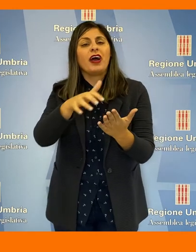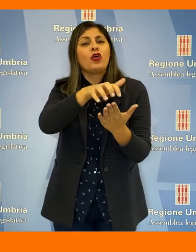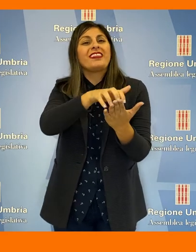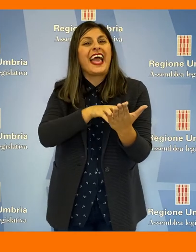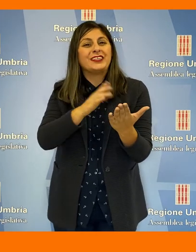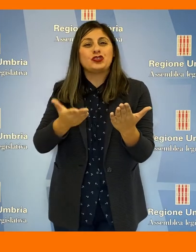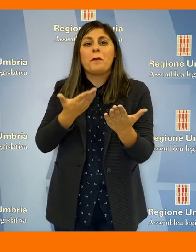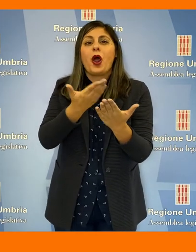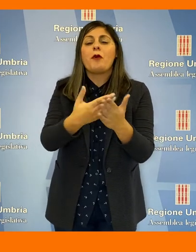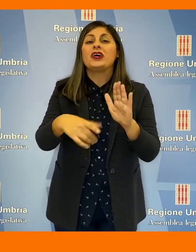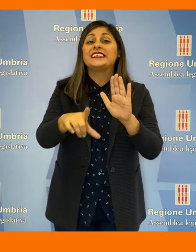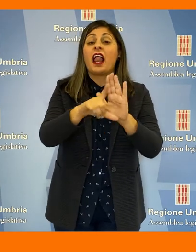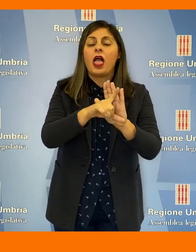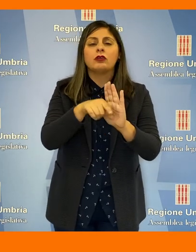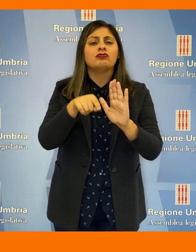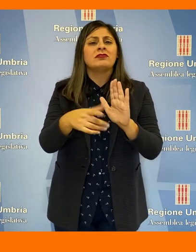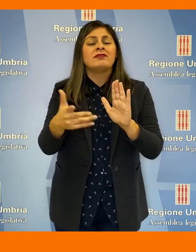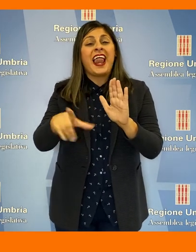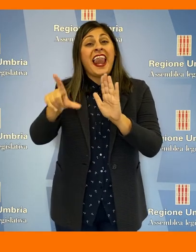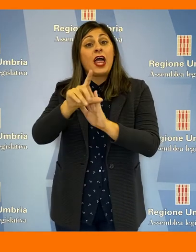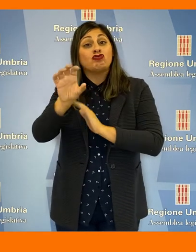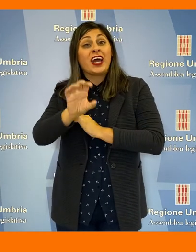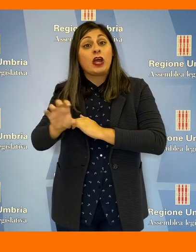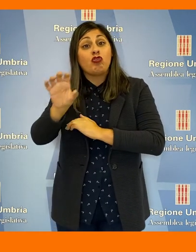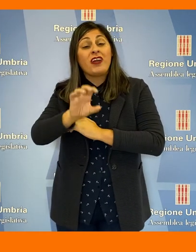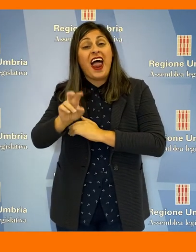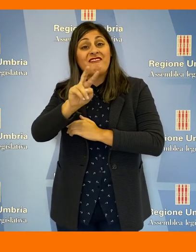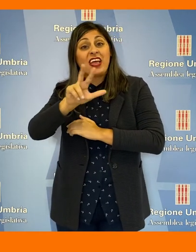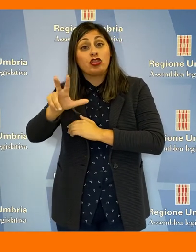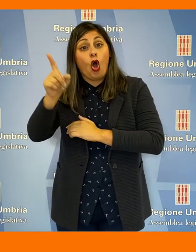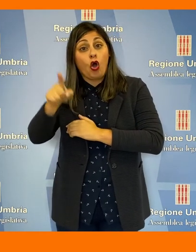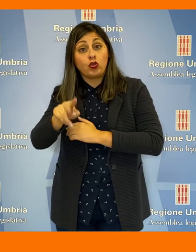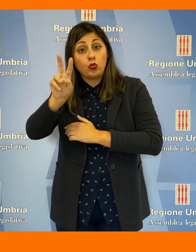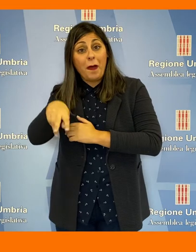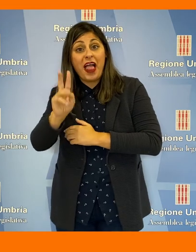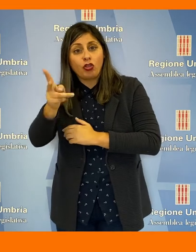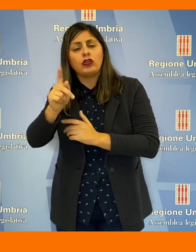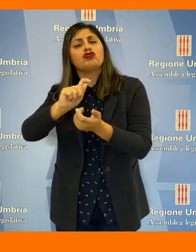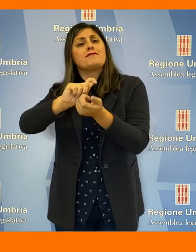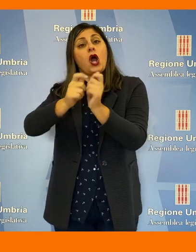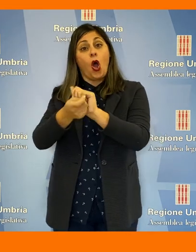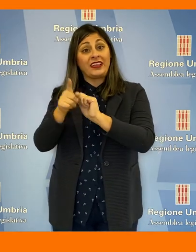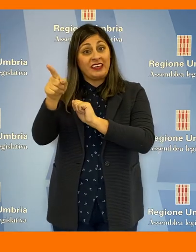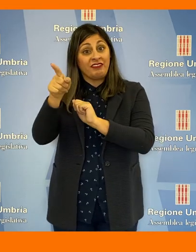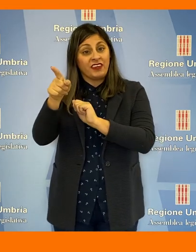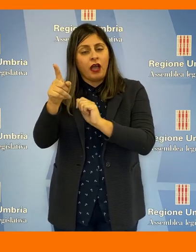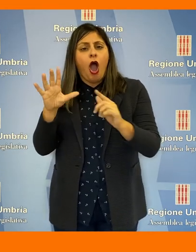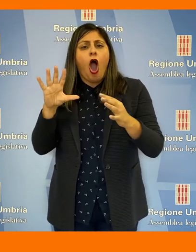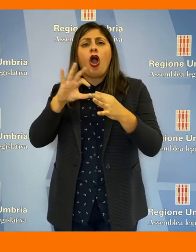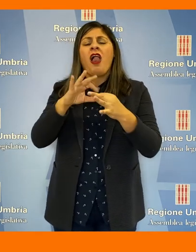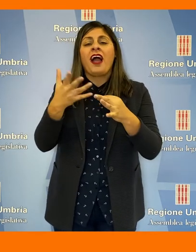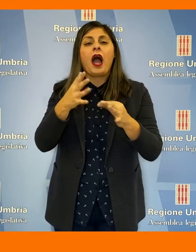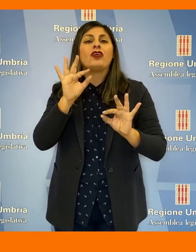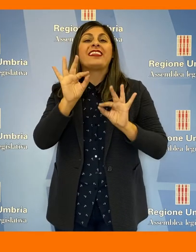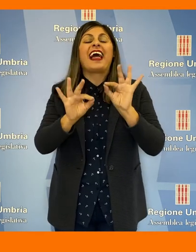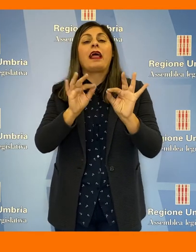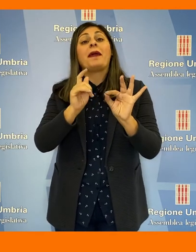approvato il testo della proposta di legge che modifica la legge regionale numero 28 del 2012 con riferimento al